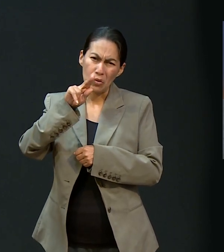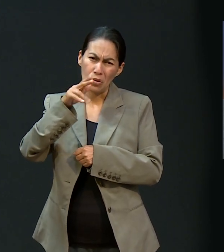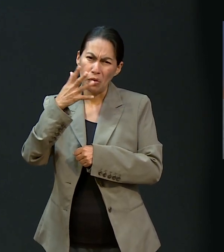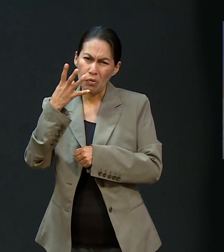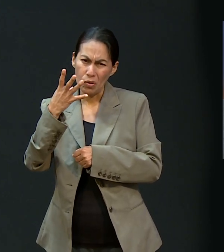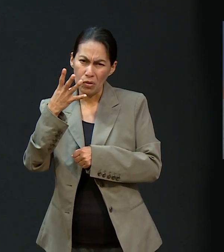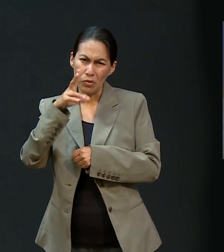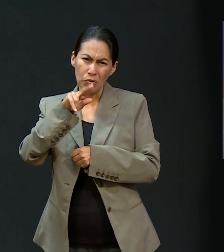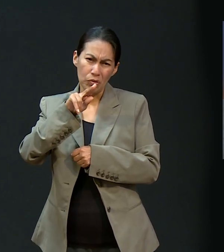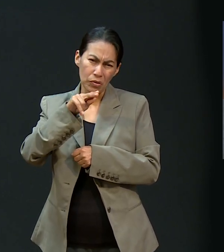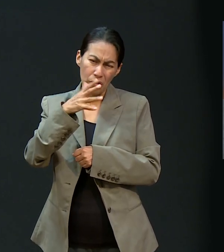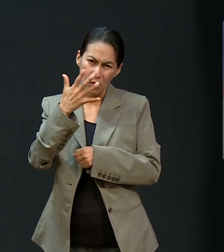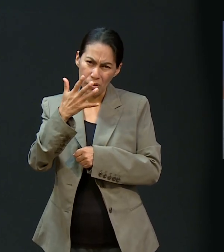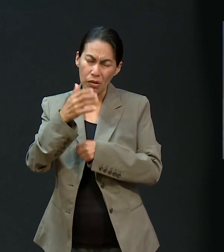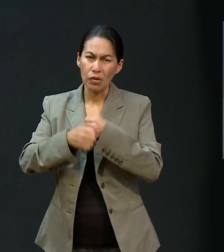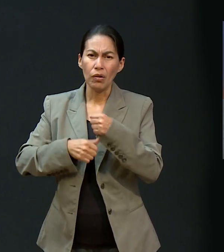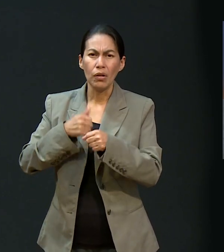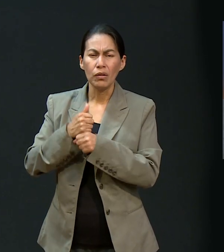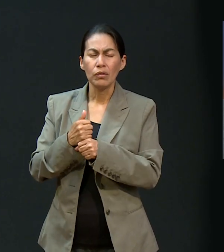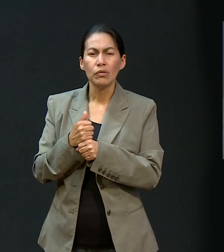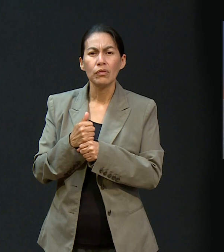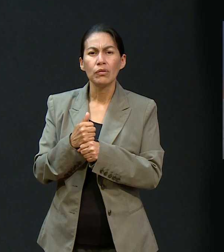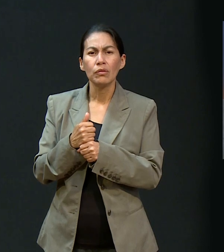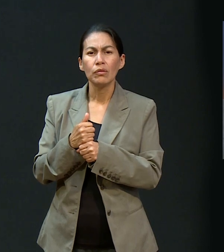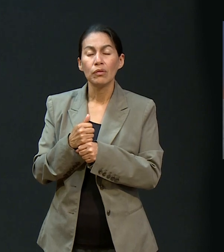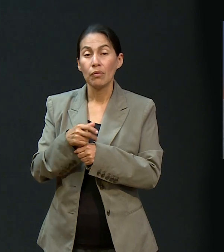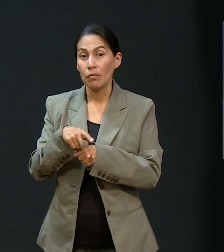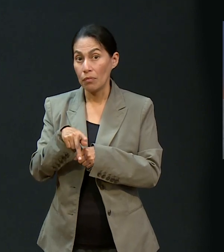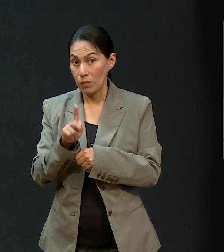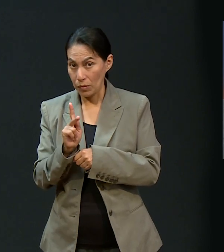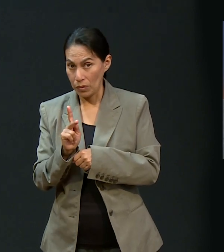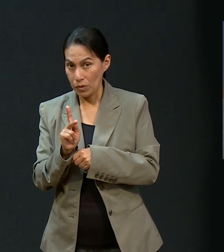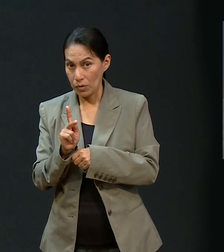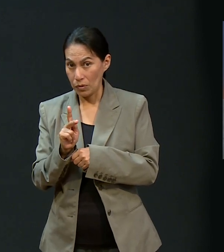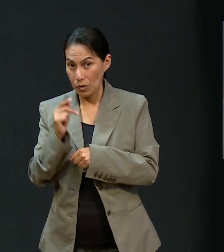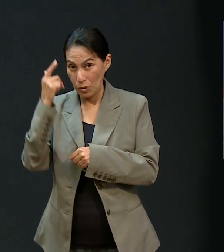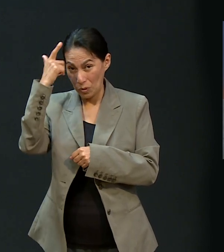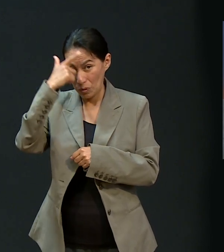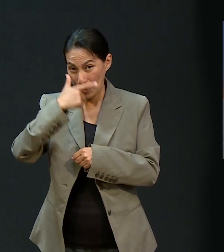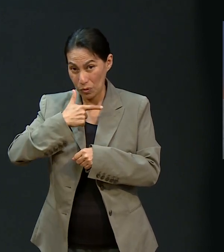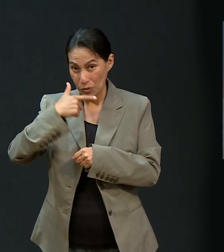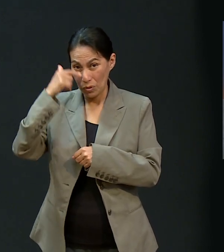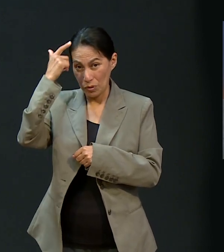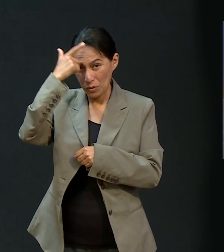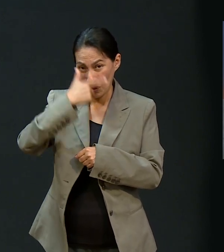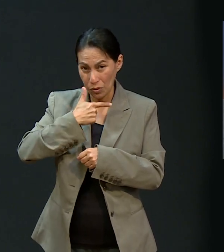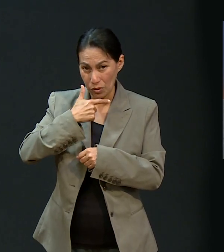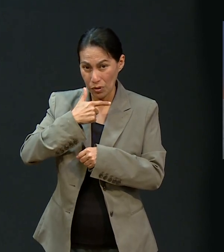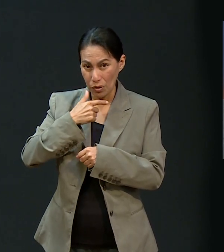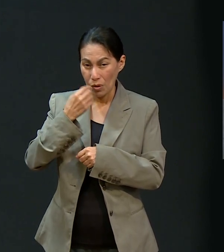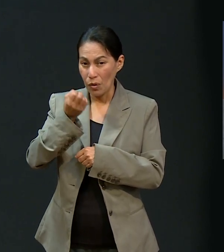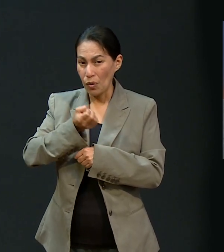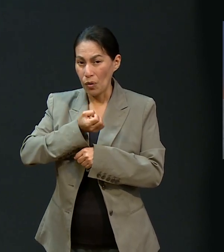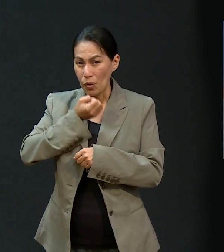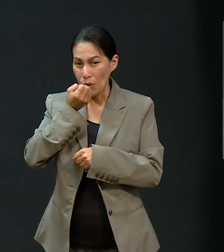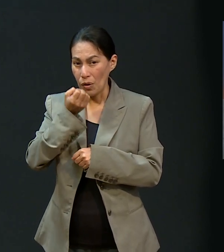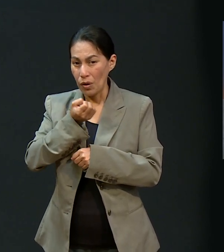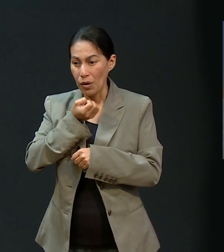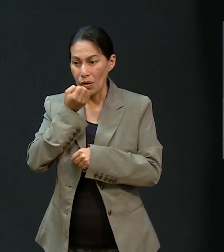ya está grande de edad. Tiene como 84, 85 años. Pero siempre en las